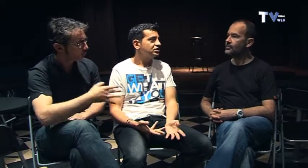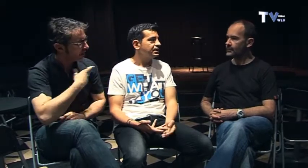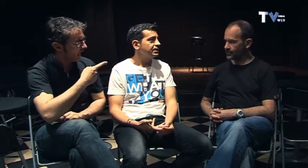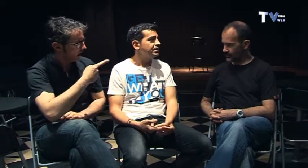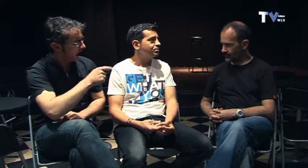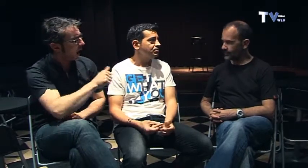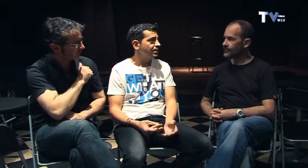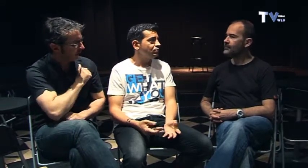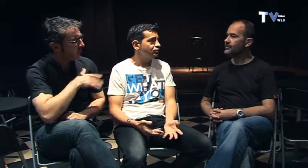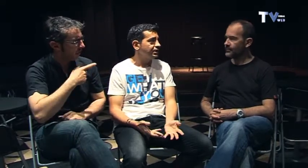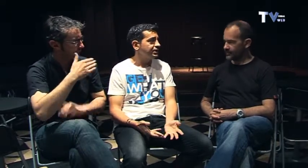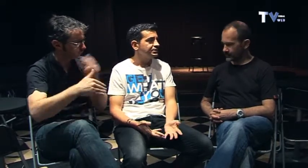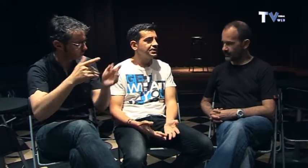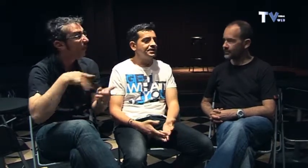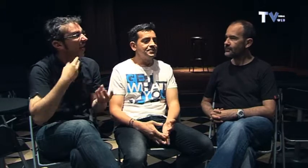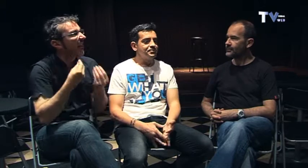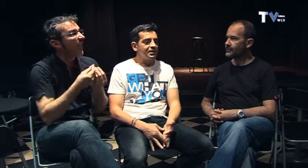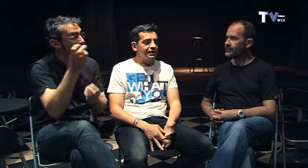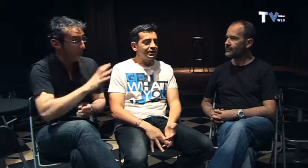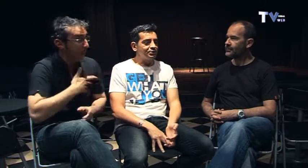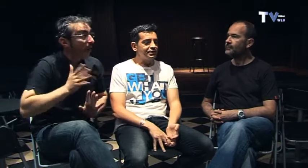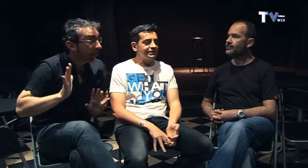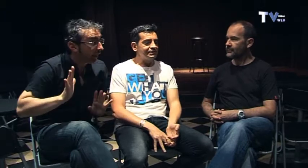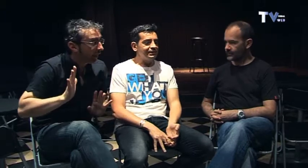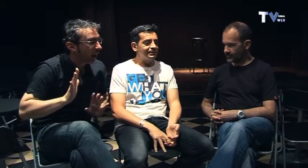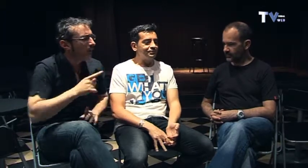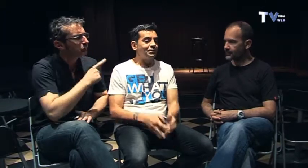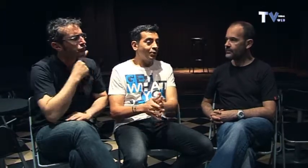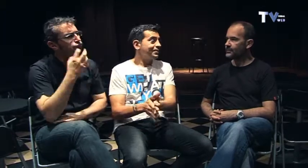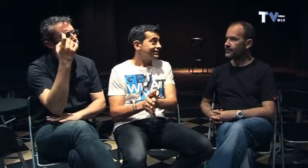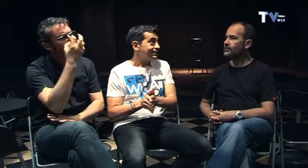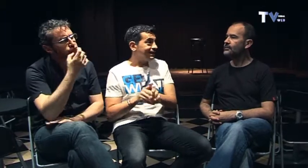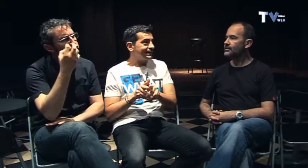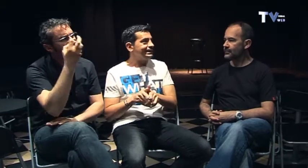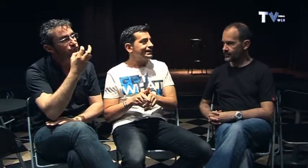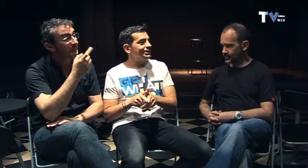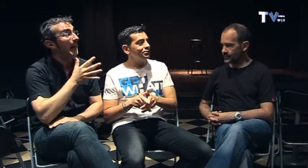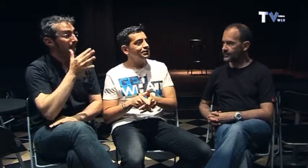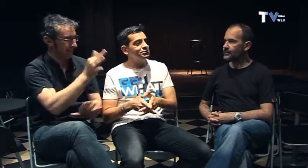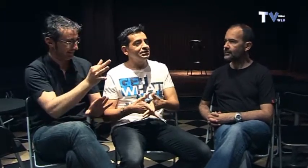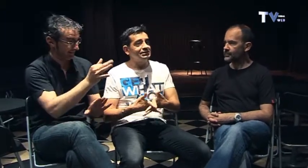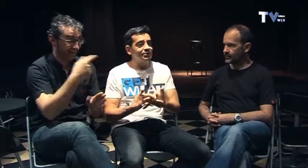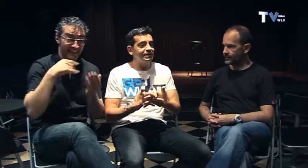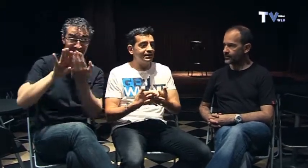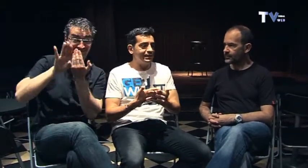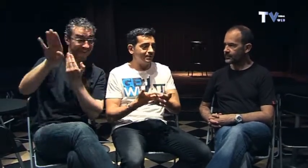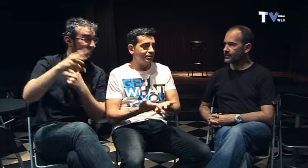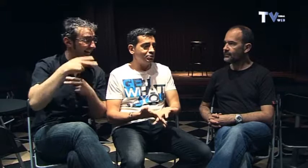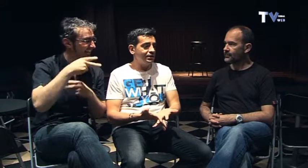salida y es posible que incluso llenes entonces luego además delante del teatro tenemos el restaurante Namindona